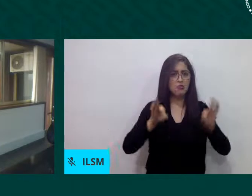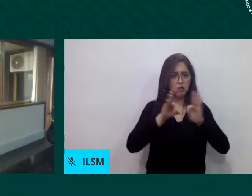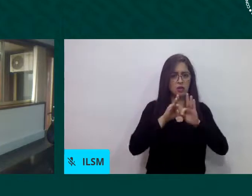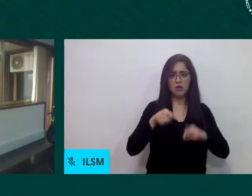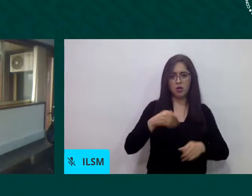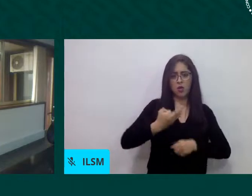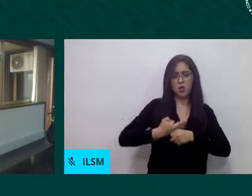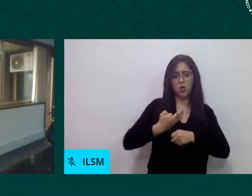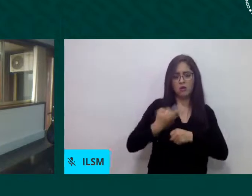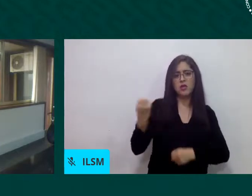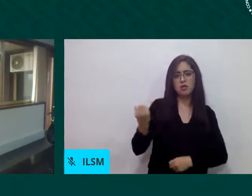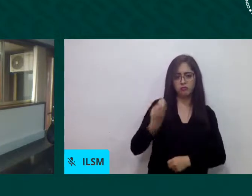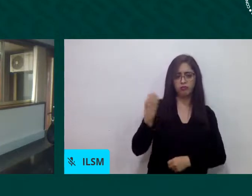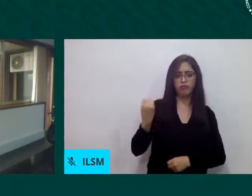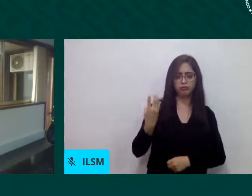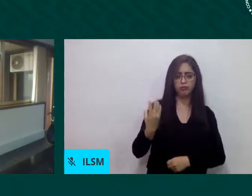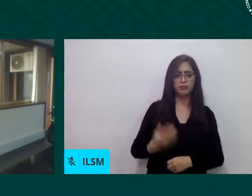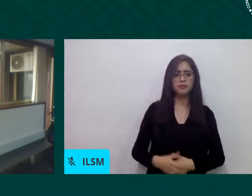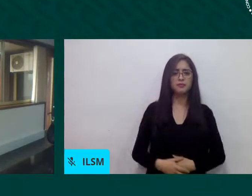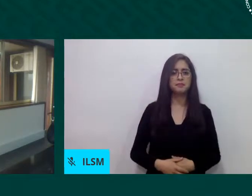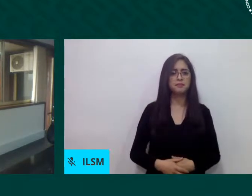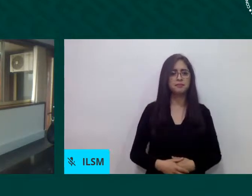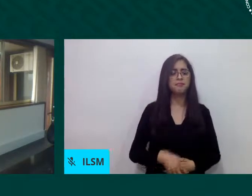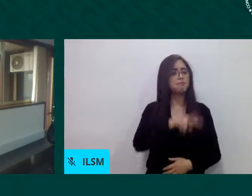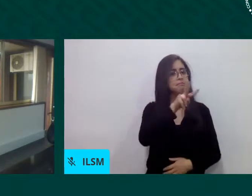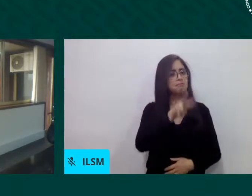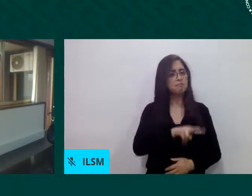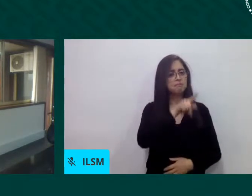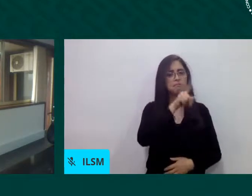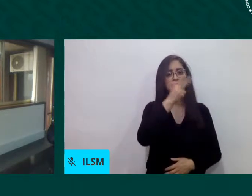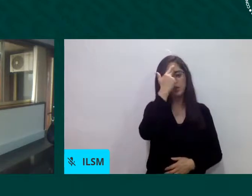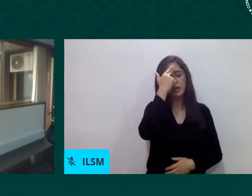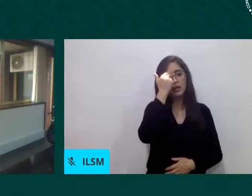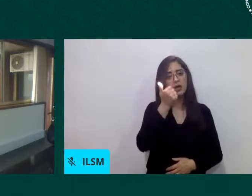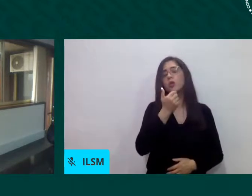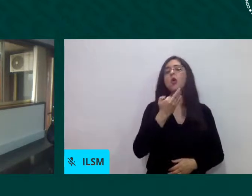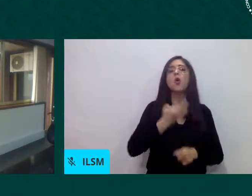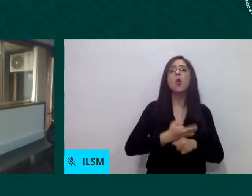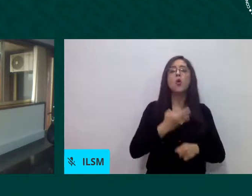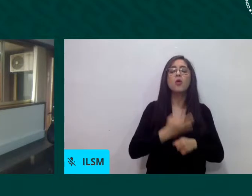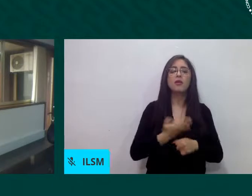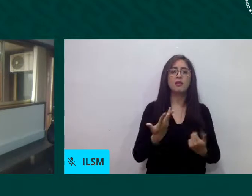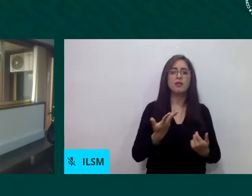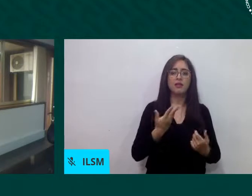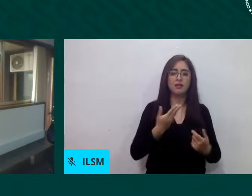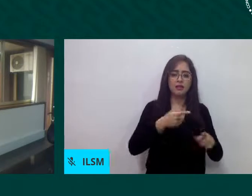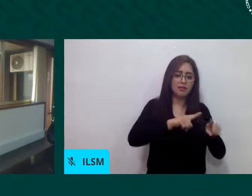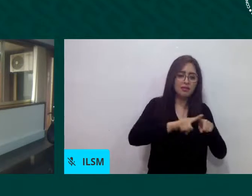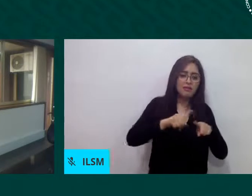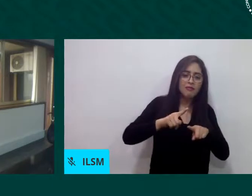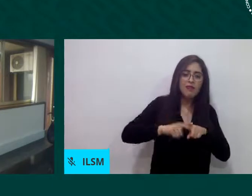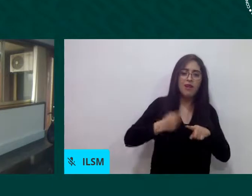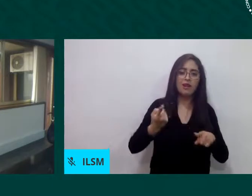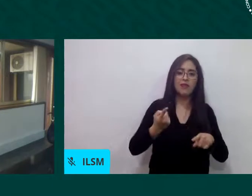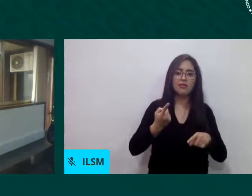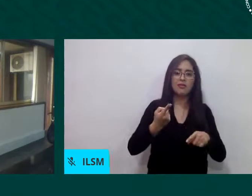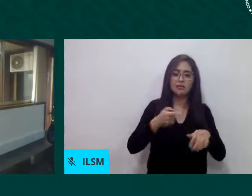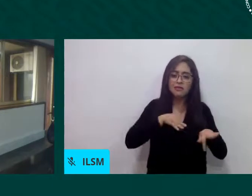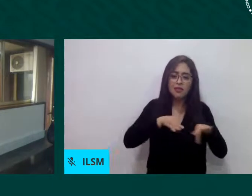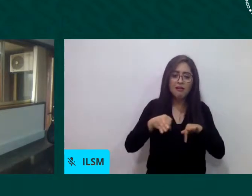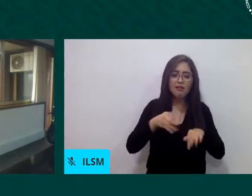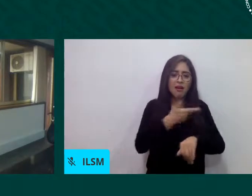llegan con esta pandemia. Y los retos son cómo cuando